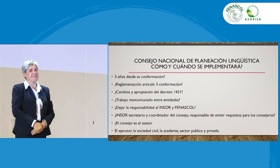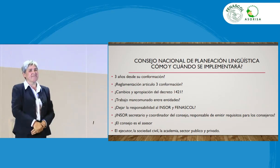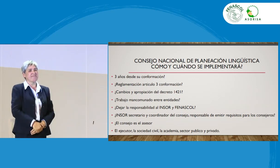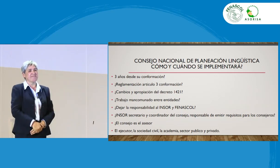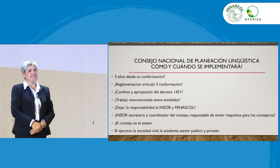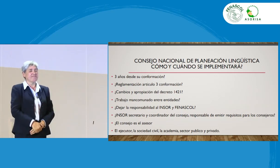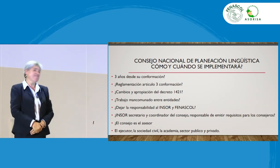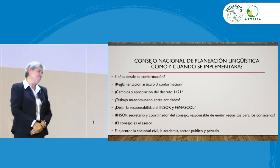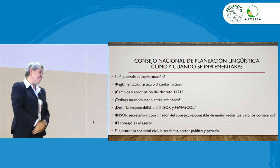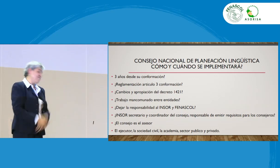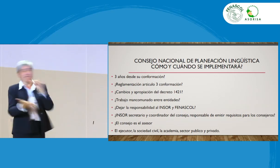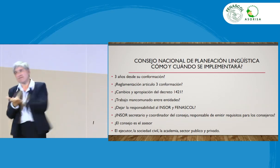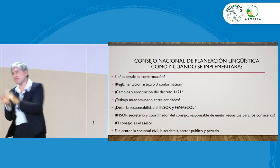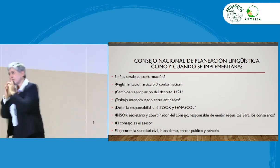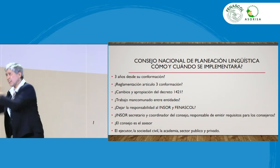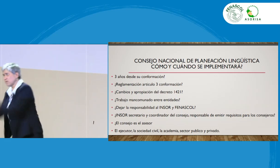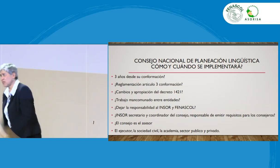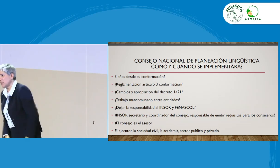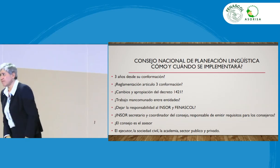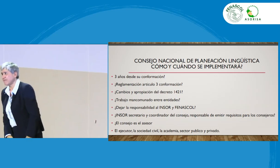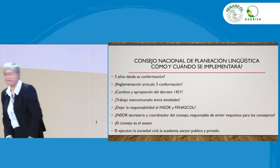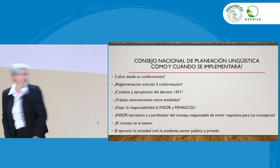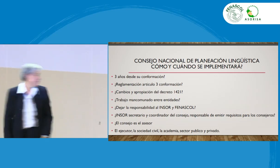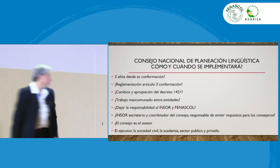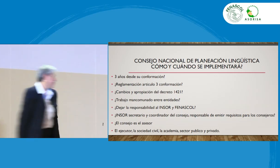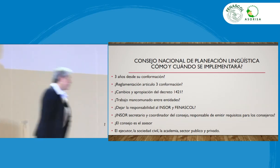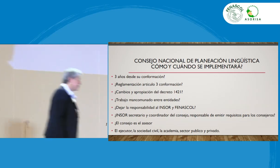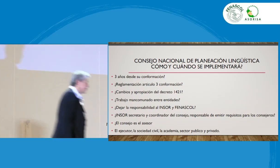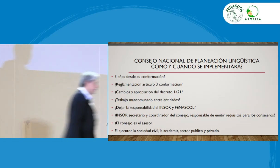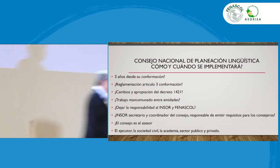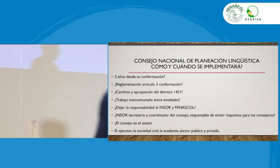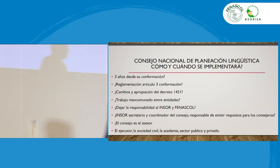entonces, pues, creo que ahí está tu respuesta. Muchas gracias, Don Mario.